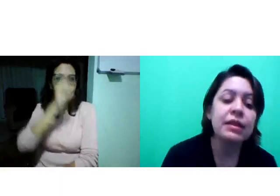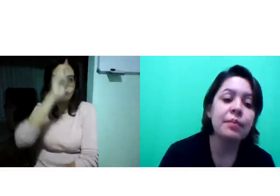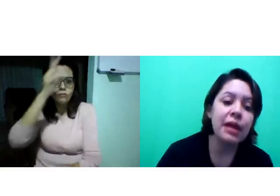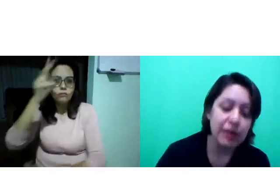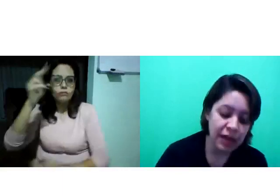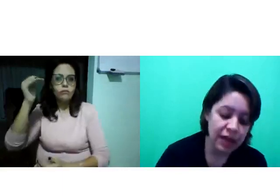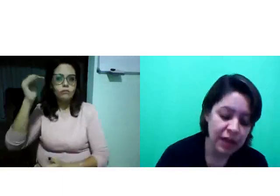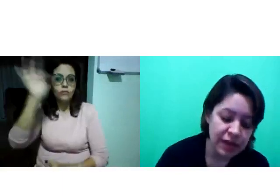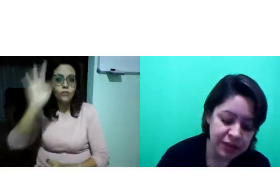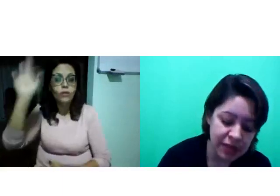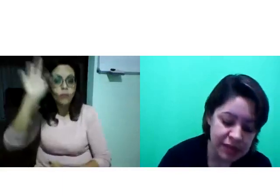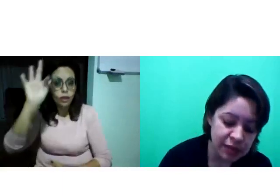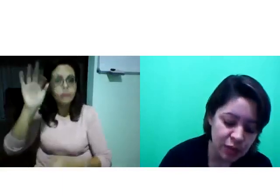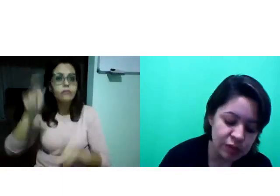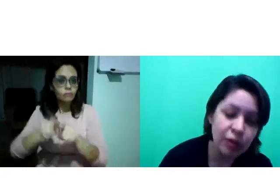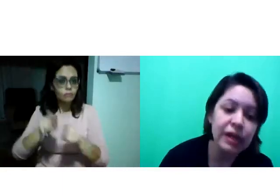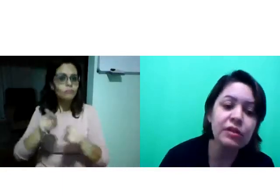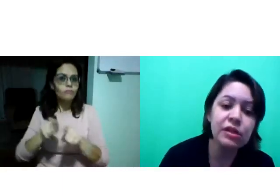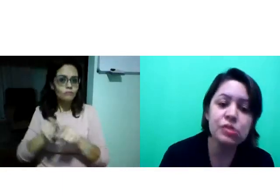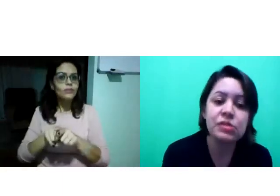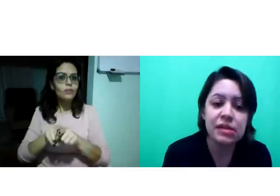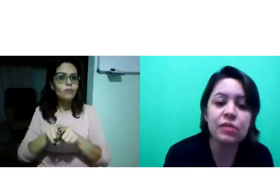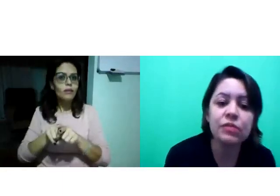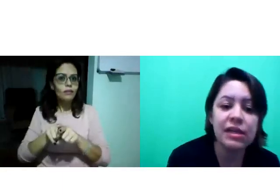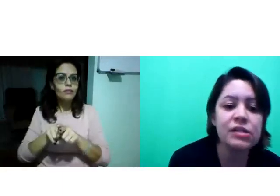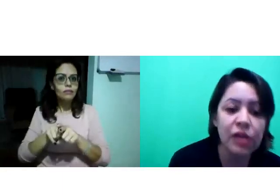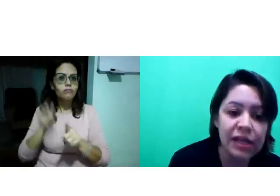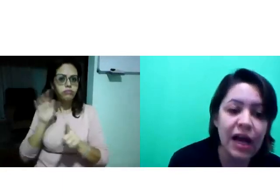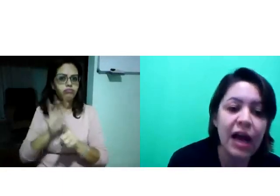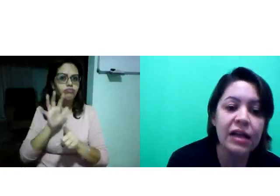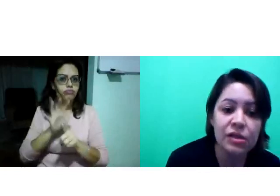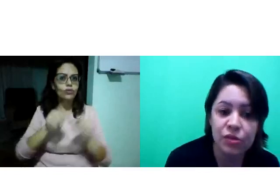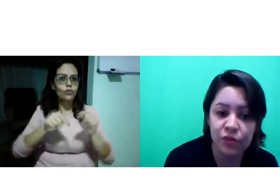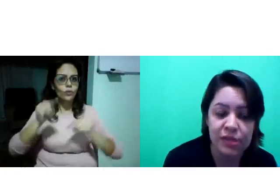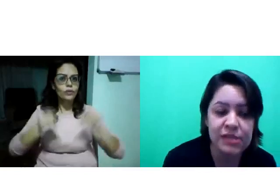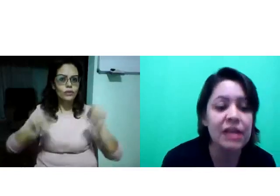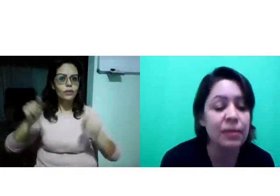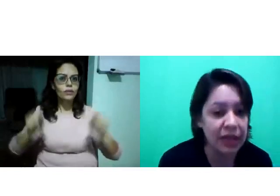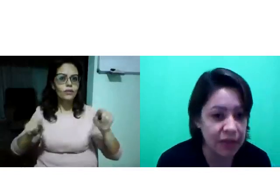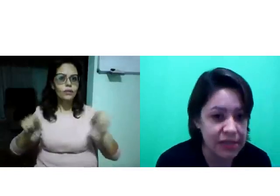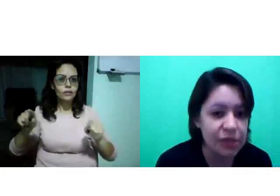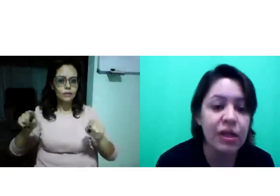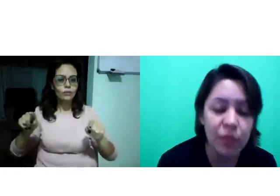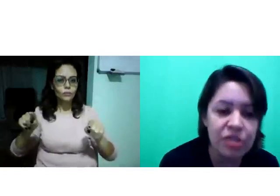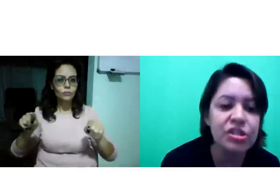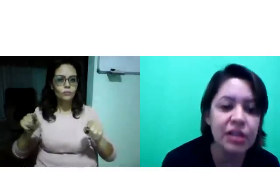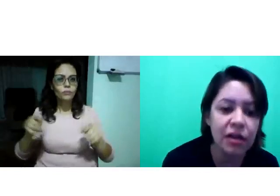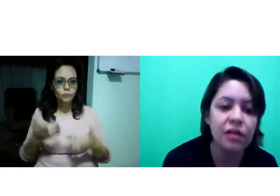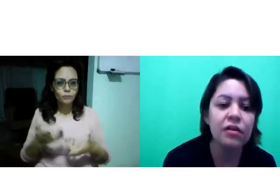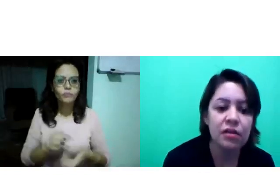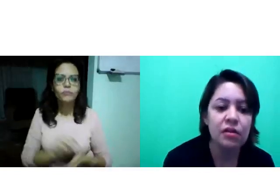também, essa variação quanto ao grau de instrução, né, de escolaridade, isso influencia também na variação